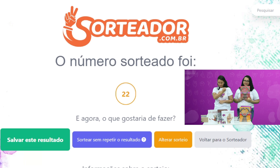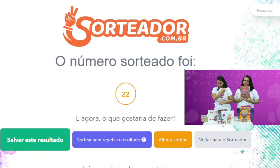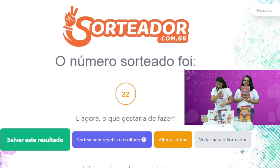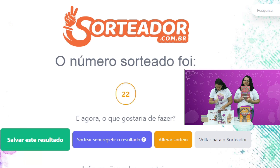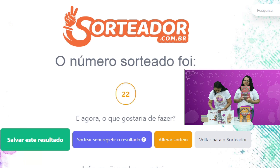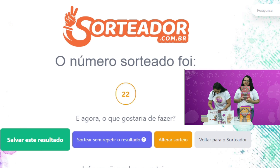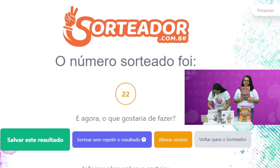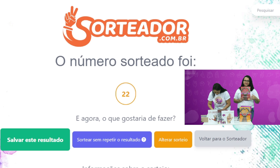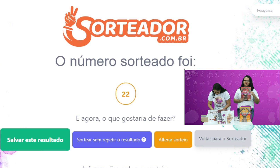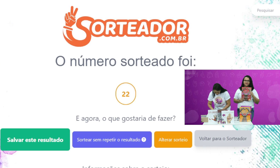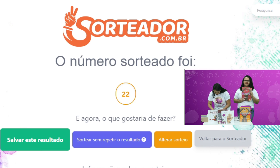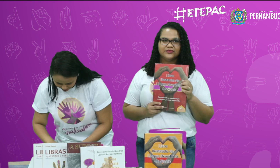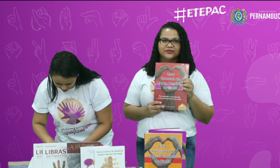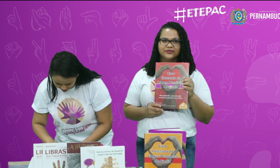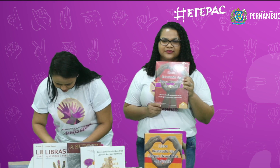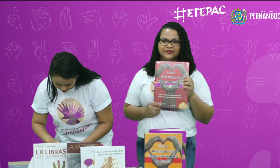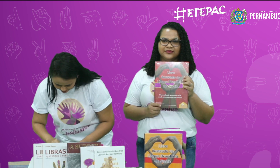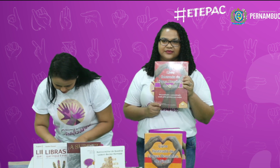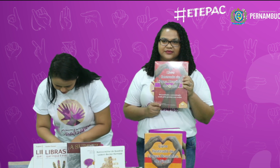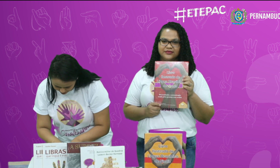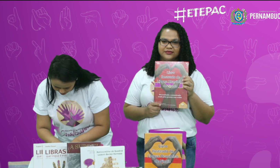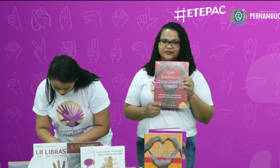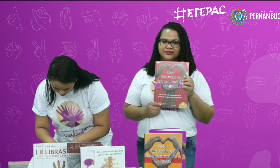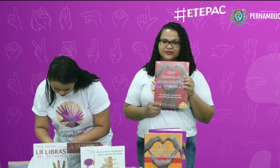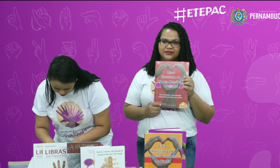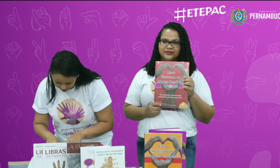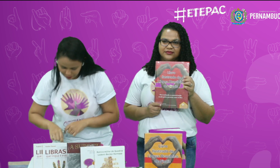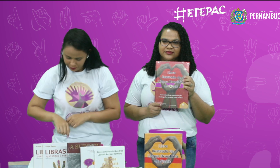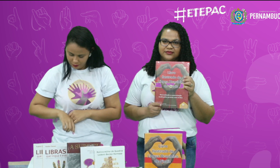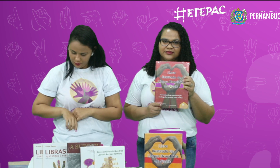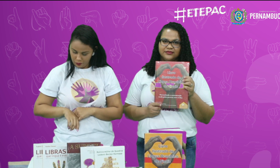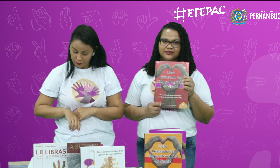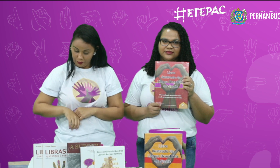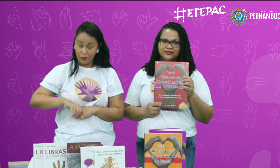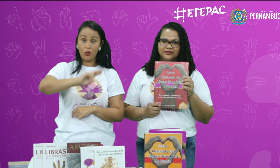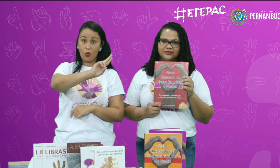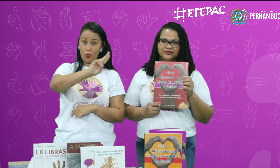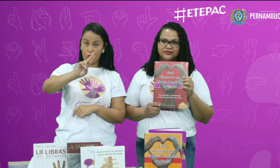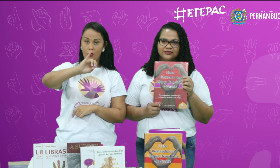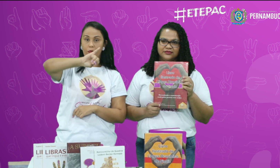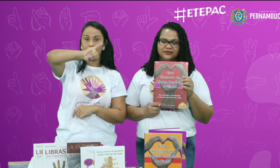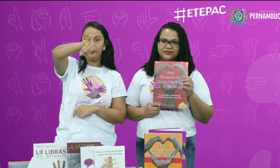22, vamos ver o nome.